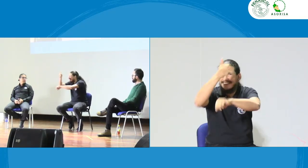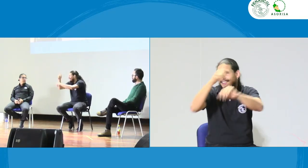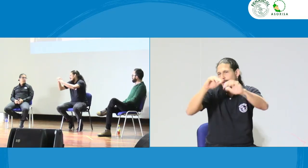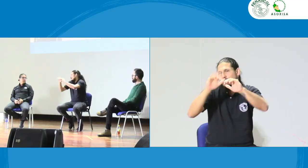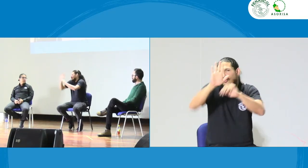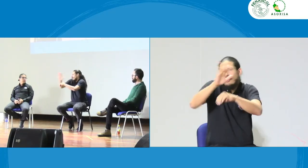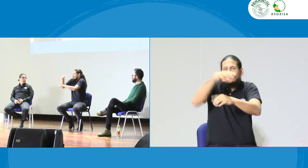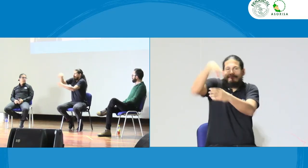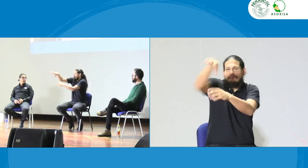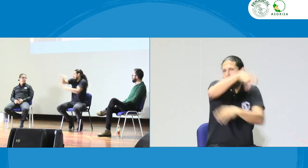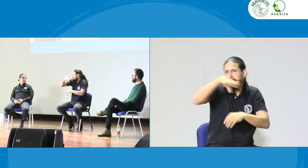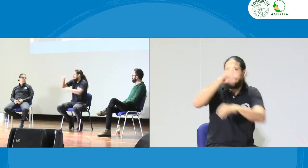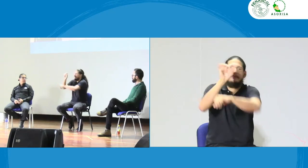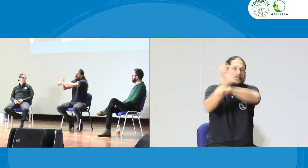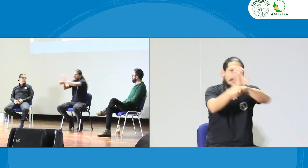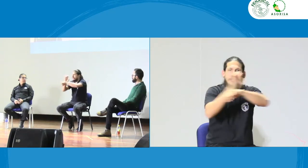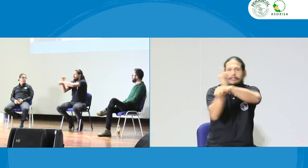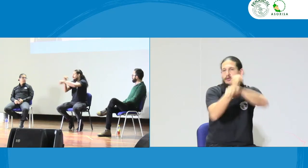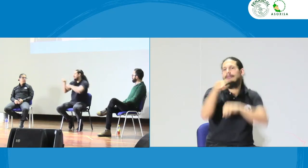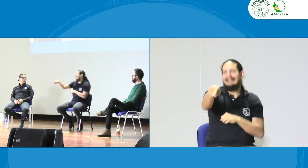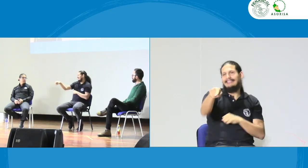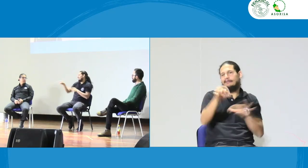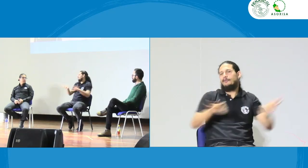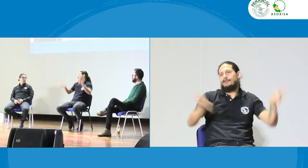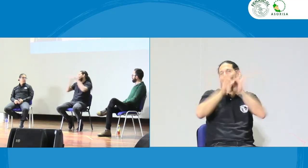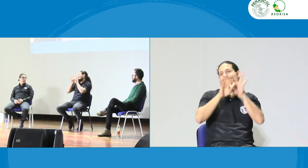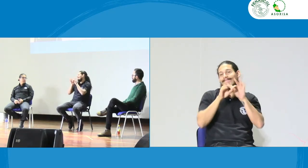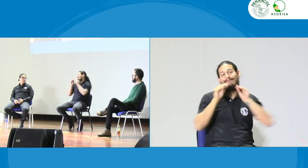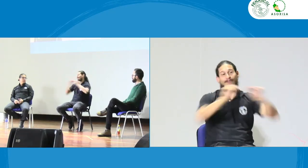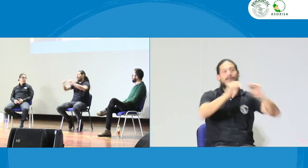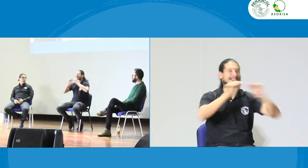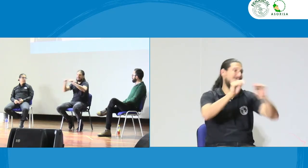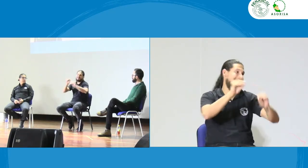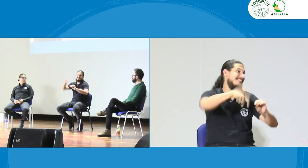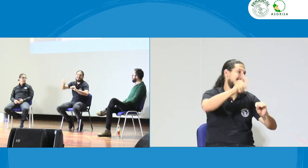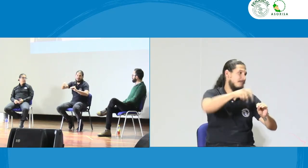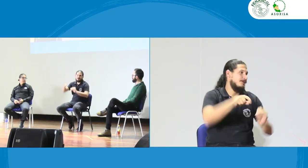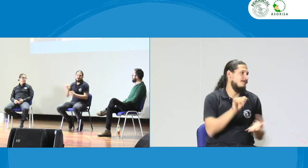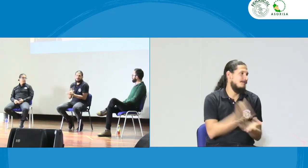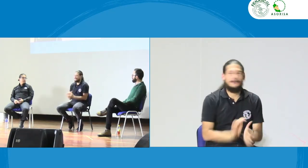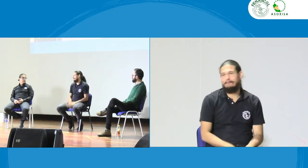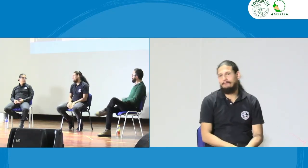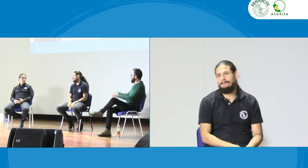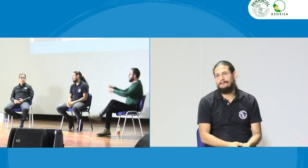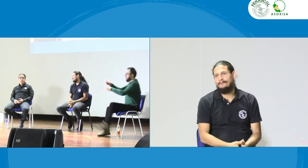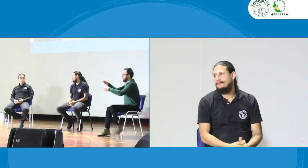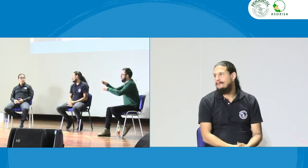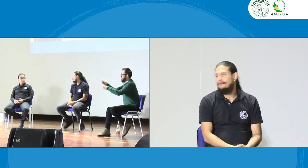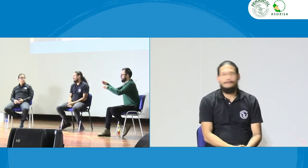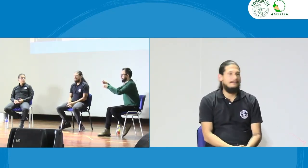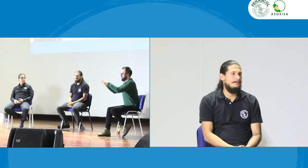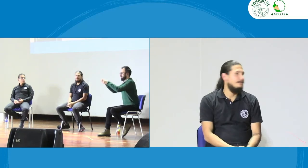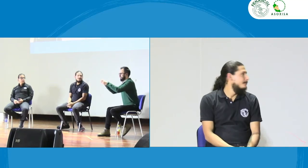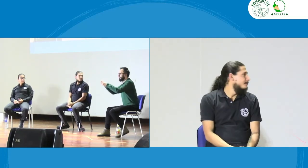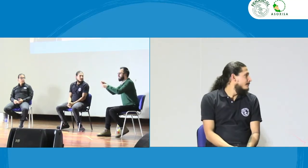sentemos una postura como comunidad que podamos hacer la denuncia ante las entidades instituciones pertinentes y generar esa formación